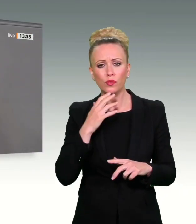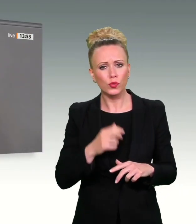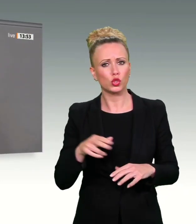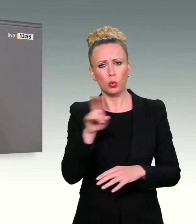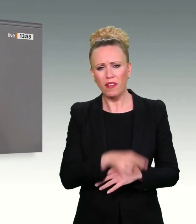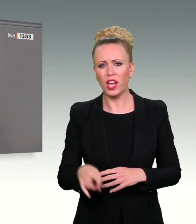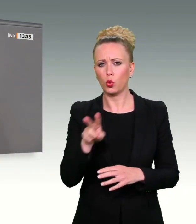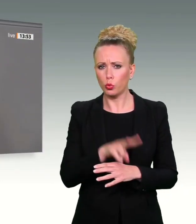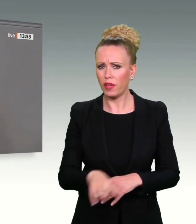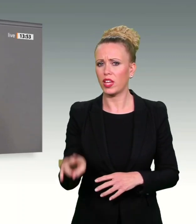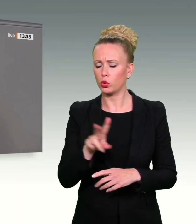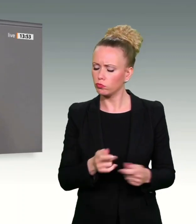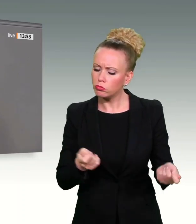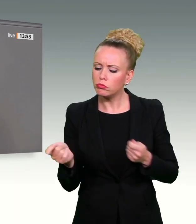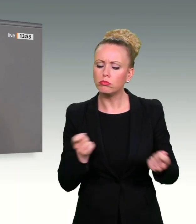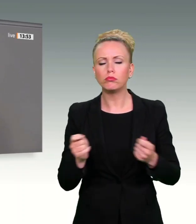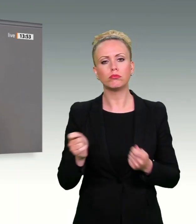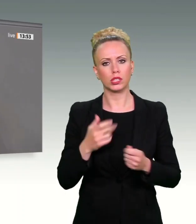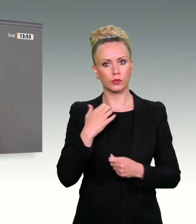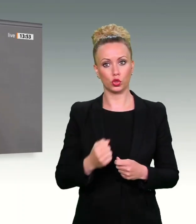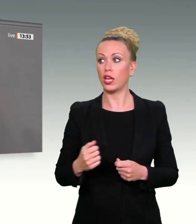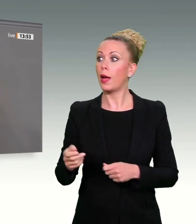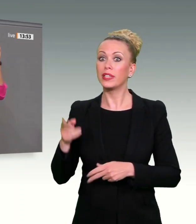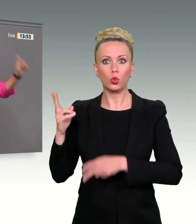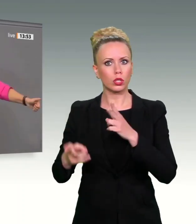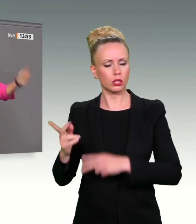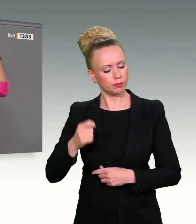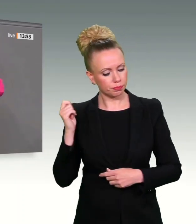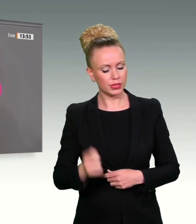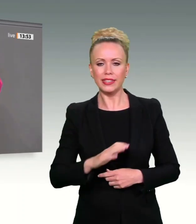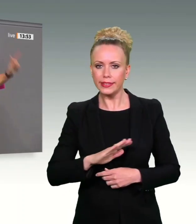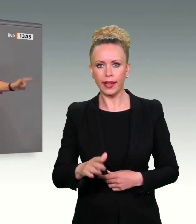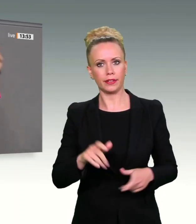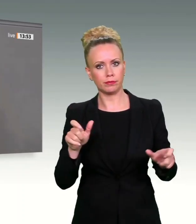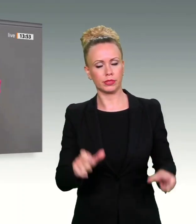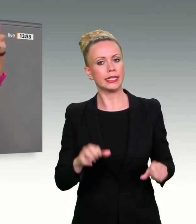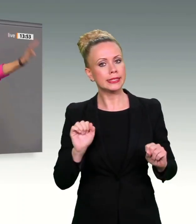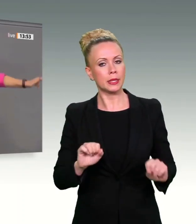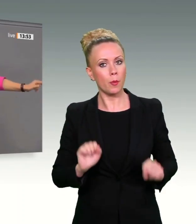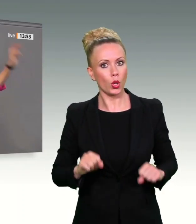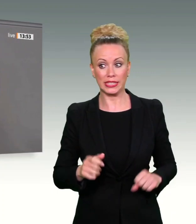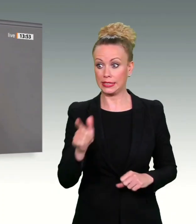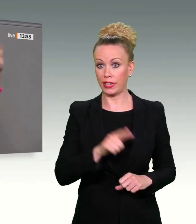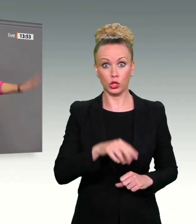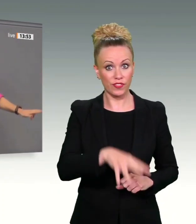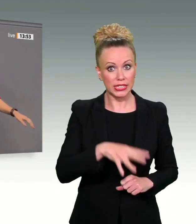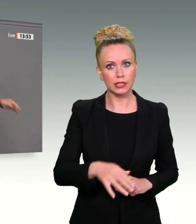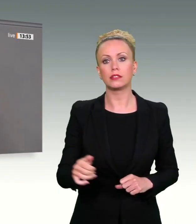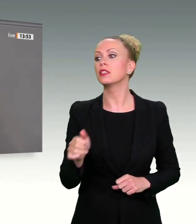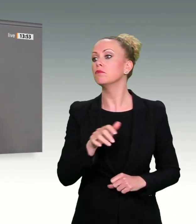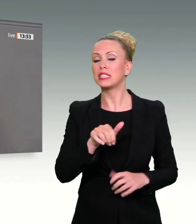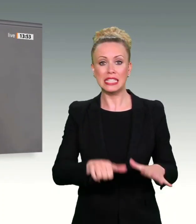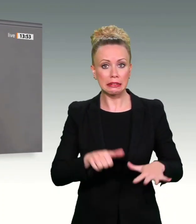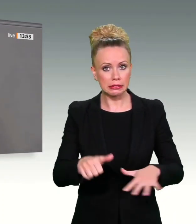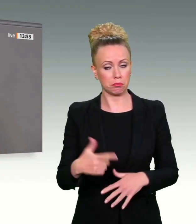lang sagen uns höchste Gerichte, so geht es nicht. 2010, 2014, 2016, 2020